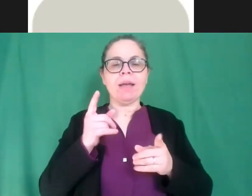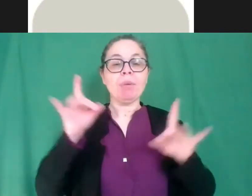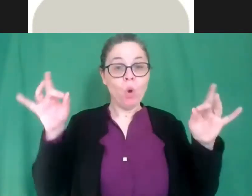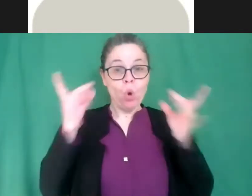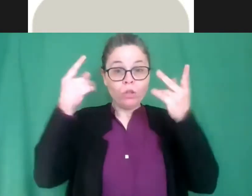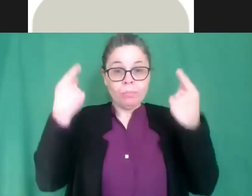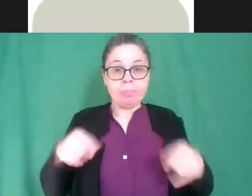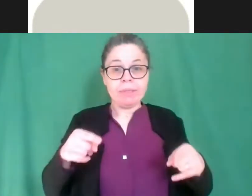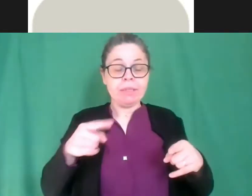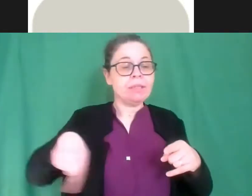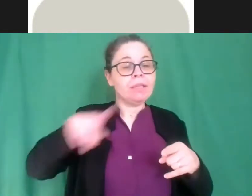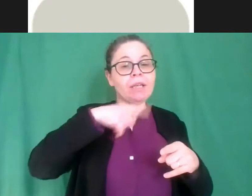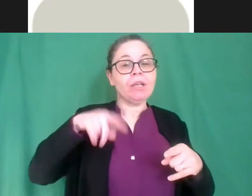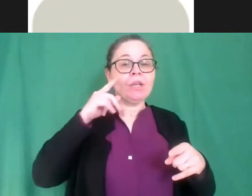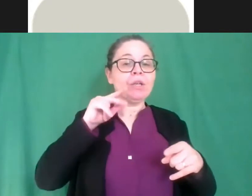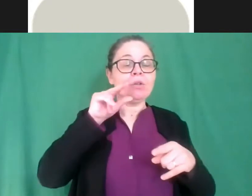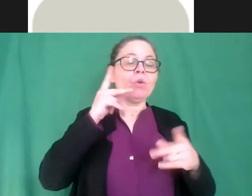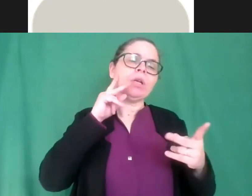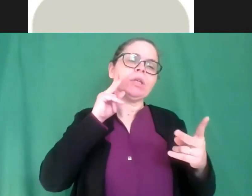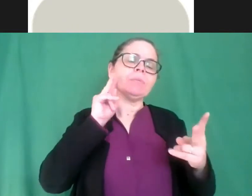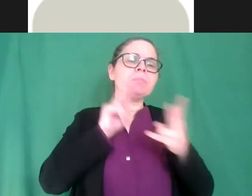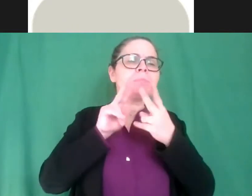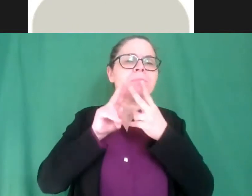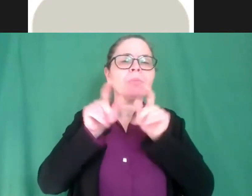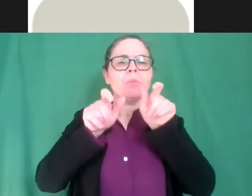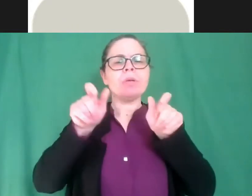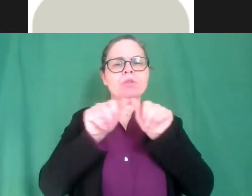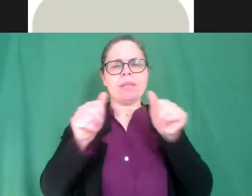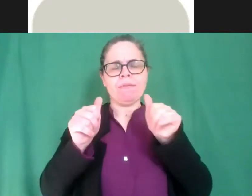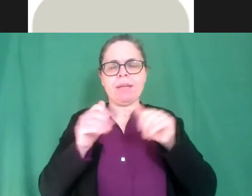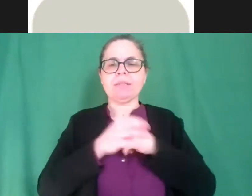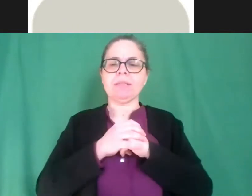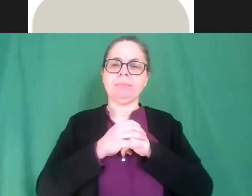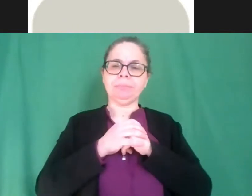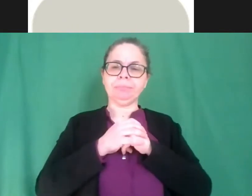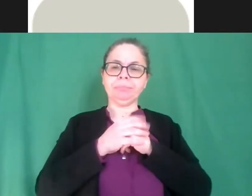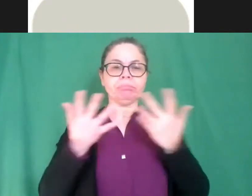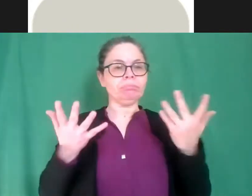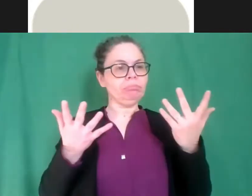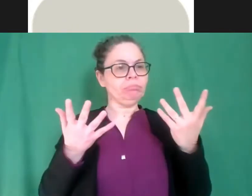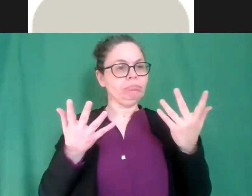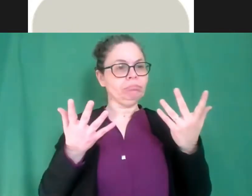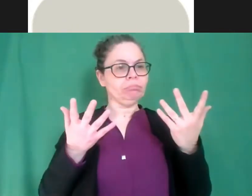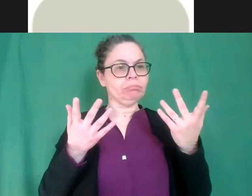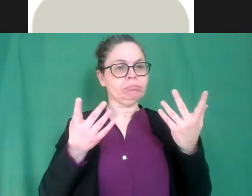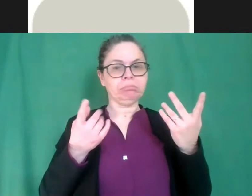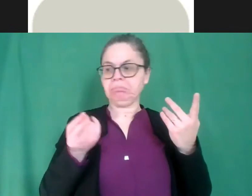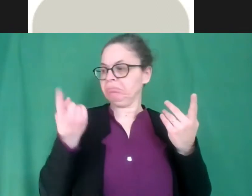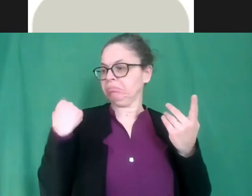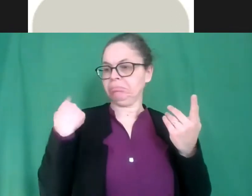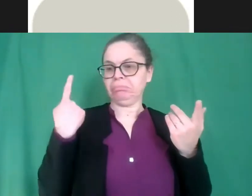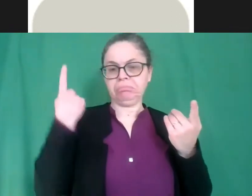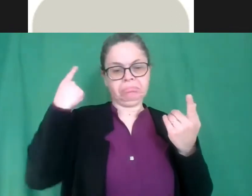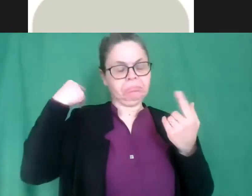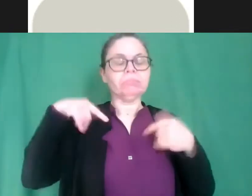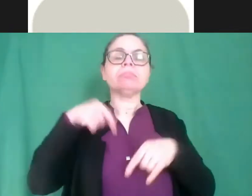tra persone anche molto diverse i bambini io ero l'altro giorno a Viano Mentana nella sede della nostra scuola